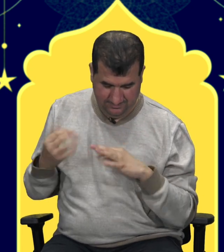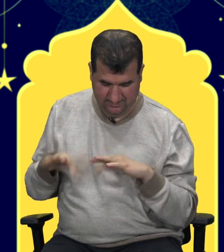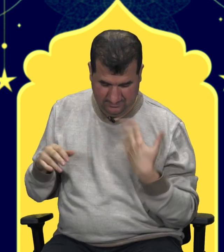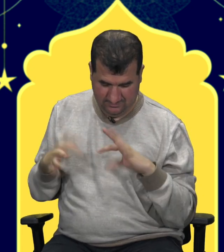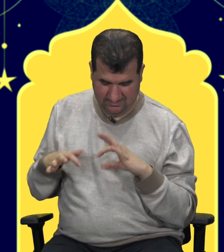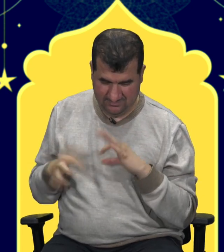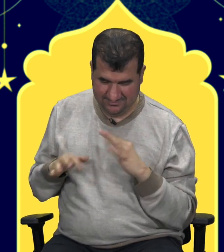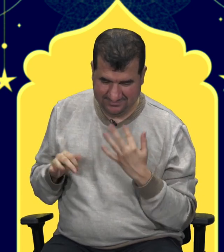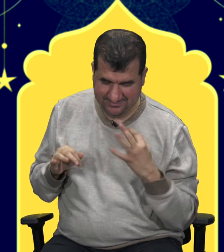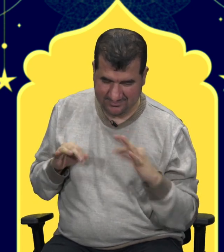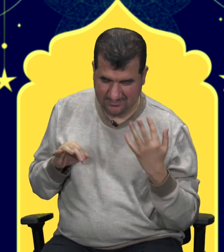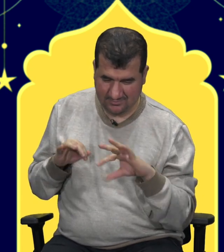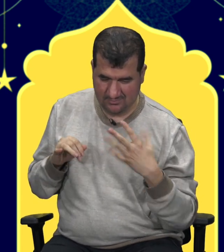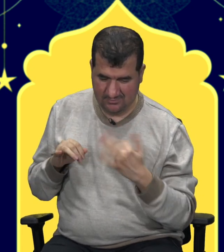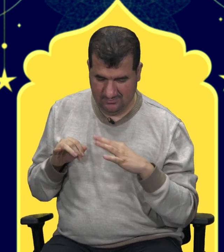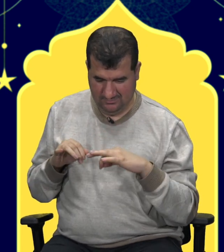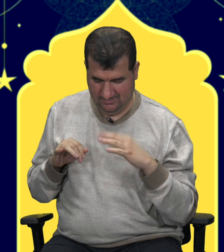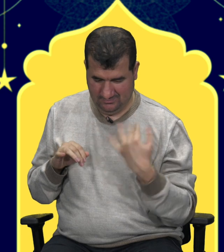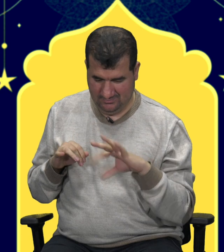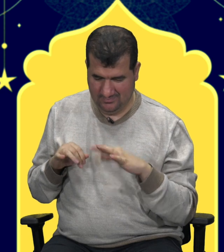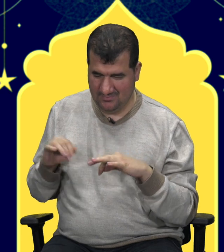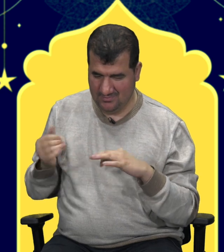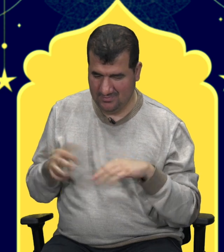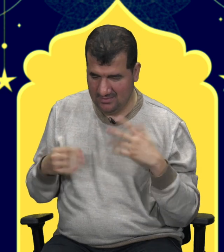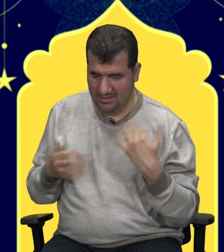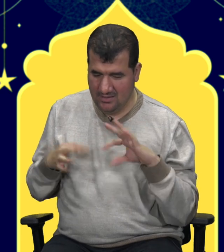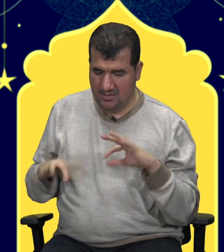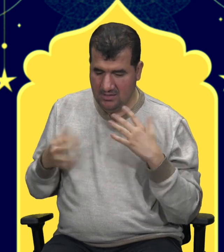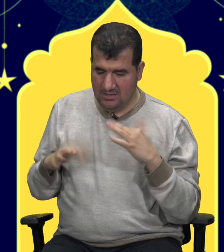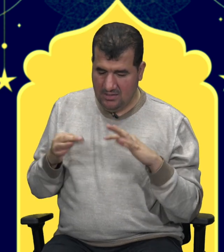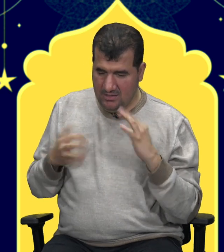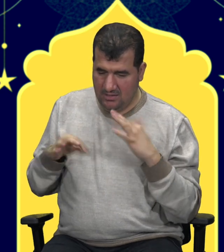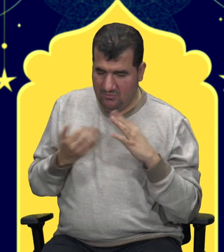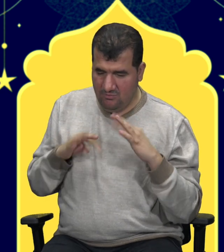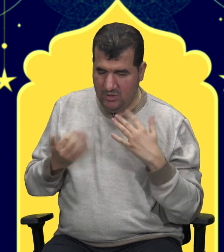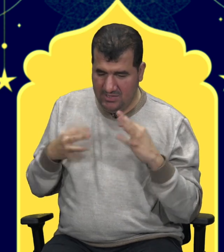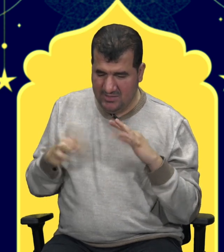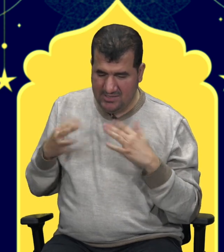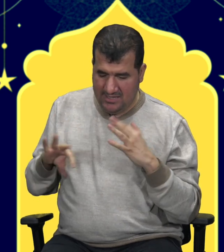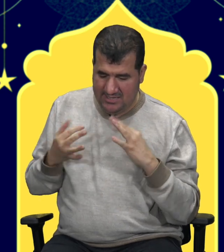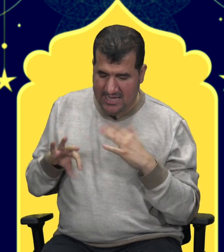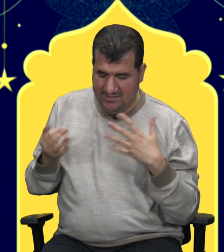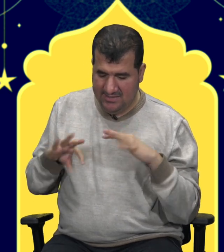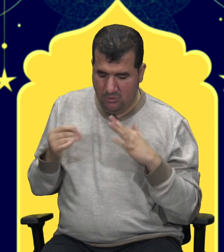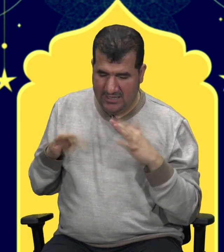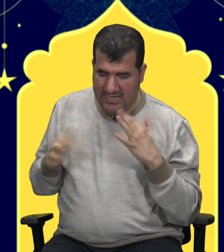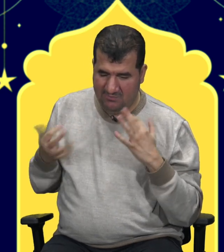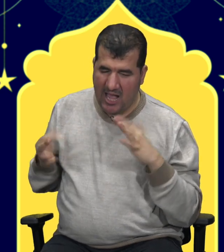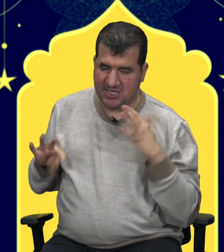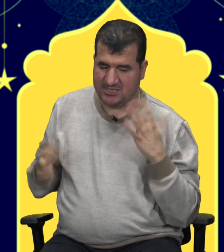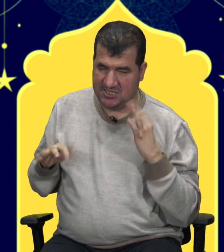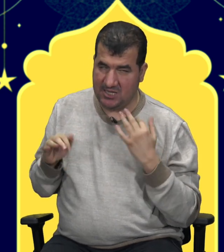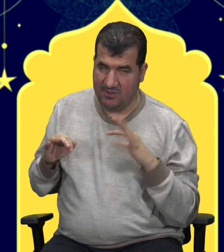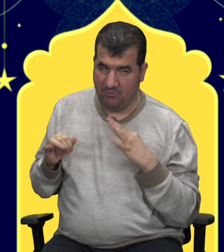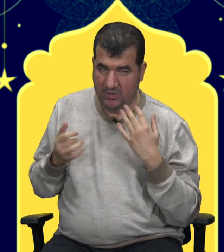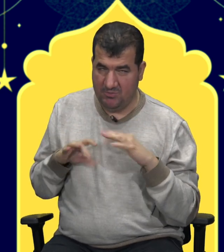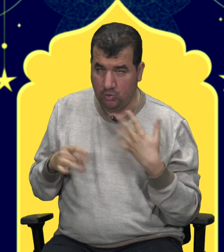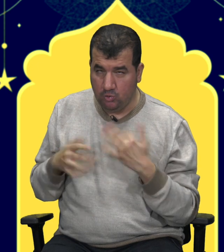Ramazan ayının senin için manevi anlamı nedir? Böyle Ramazan ayı geldiğinde yürekler bir aşkla çarpar. Böyle bir duygu